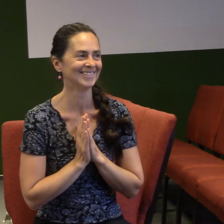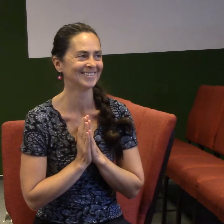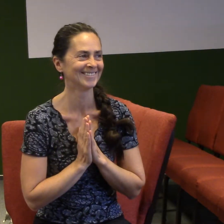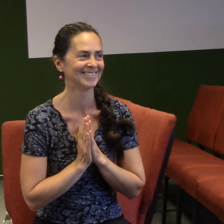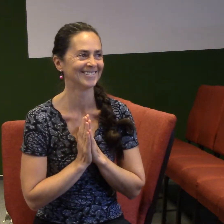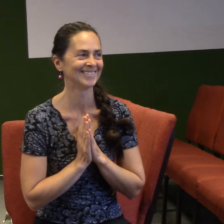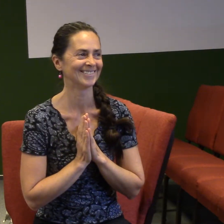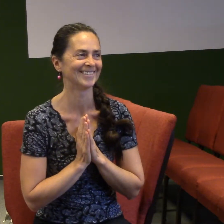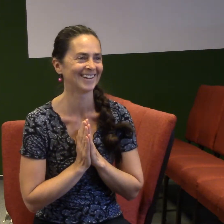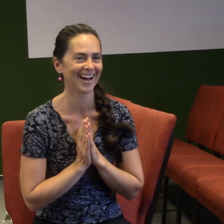Podle reakcí nic moc.